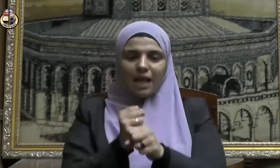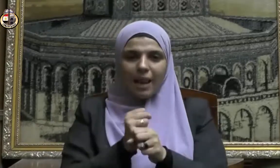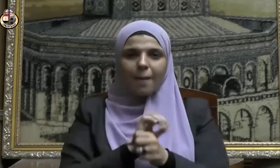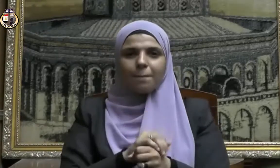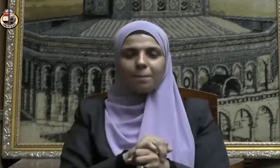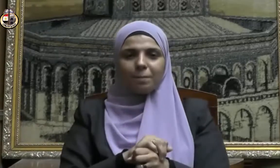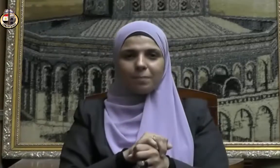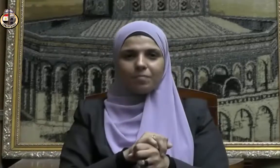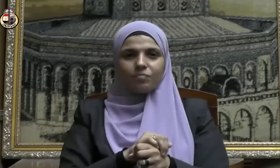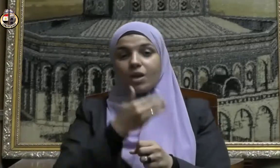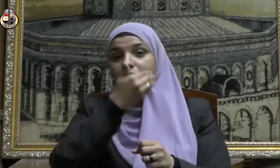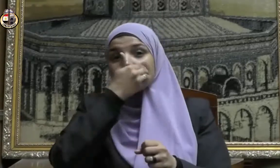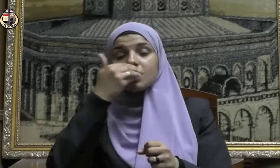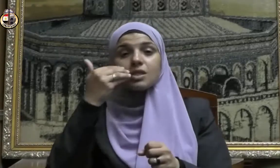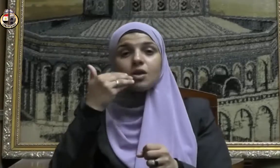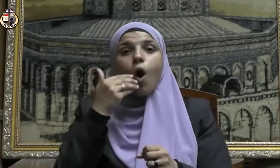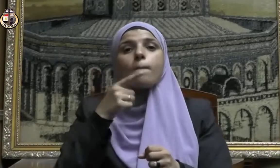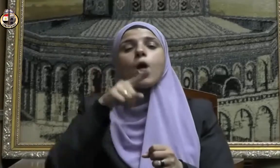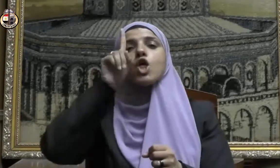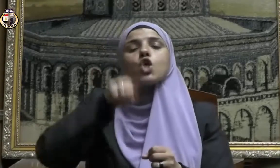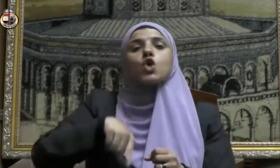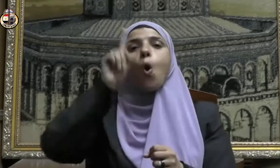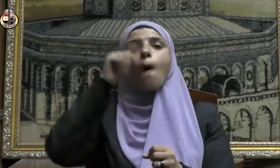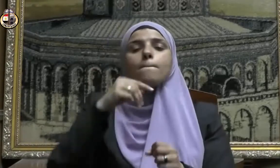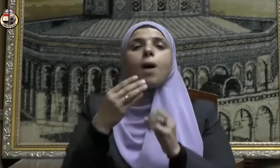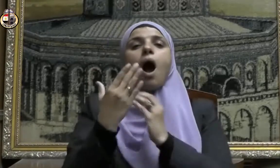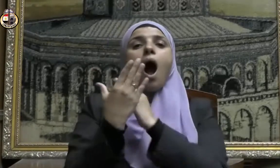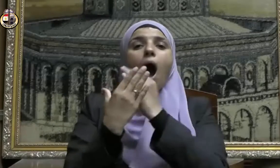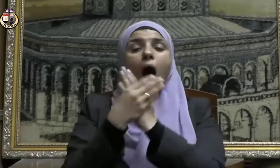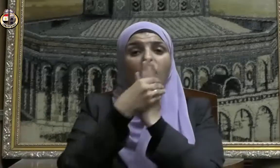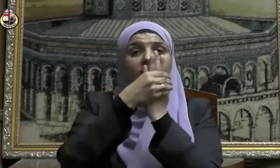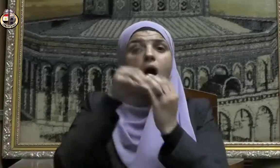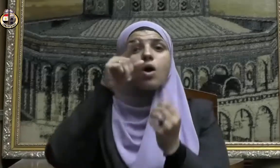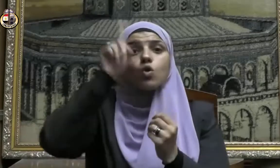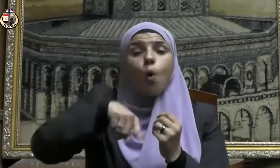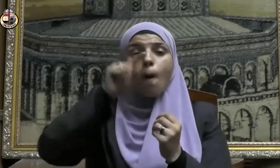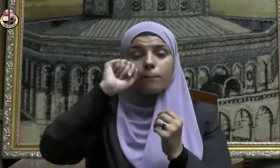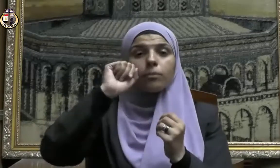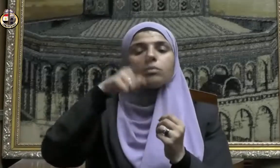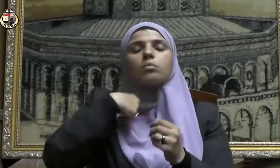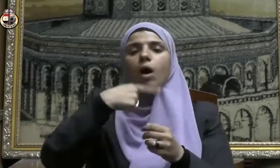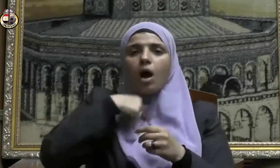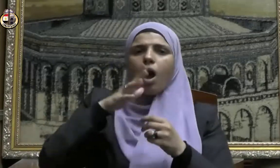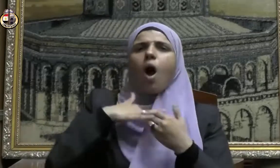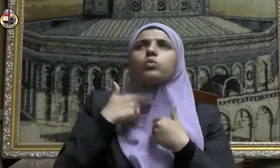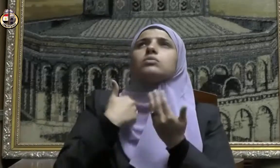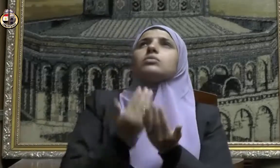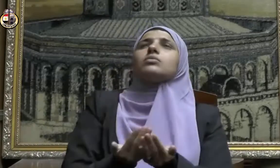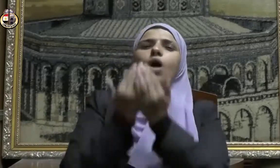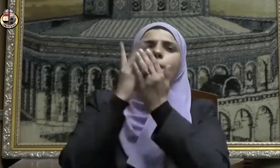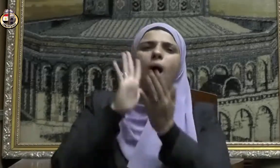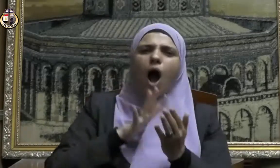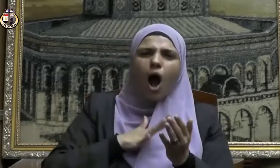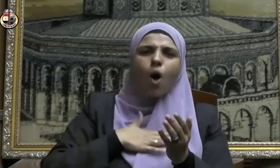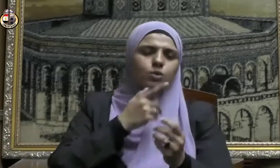صيام يوم عرفة أحتسب على الله أن يكفر السنة التي